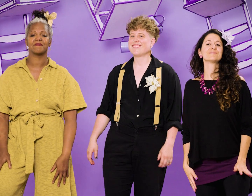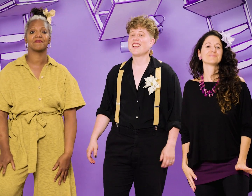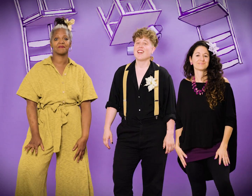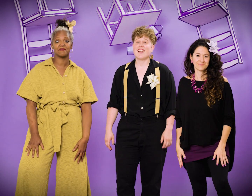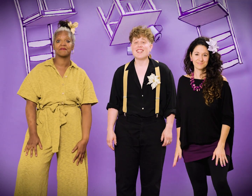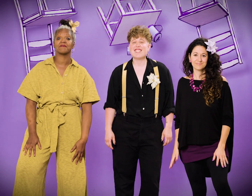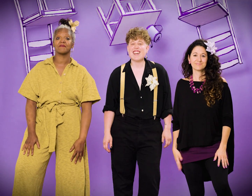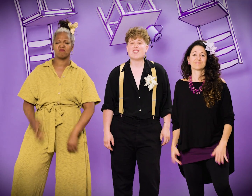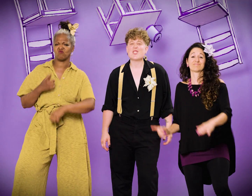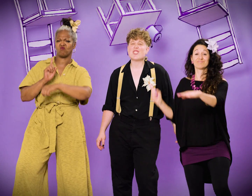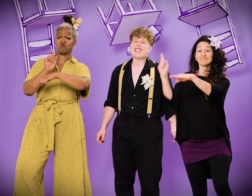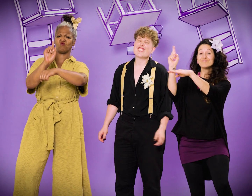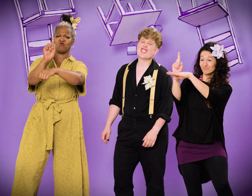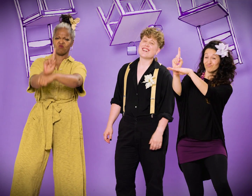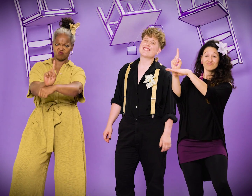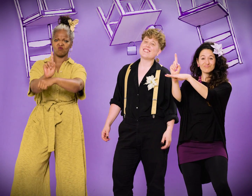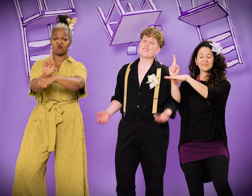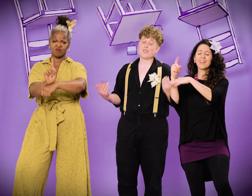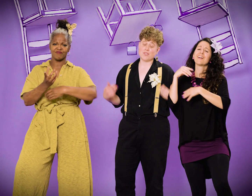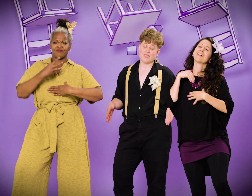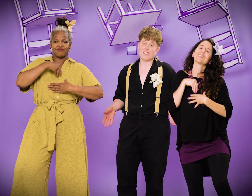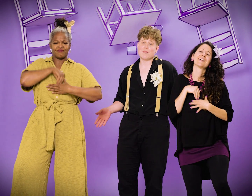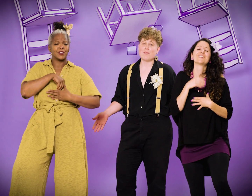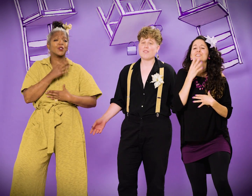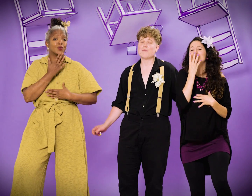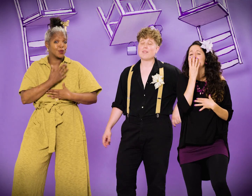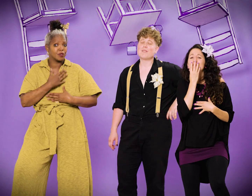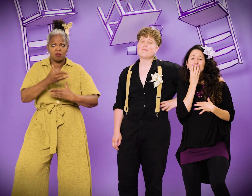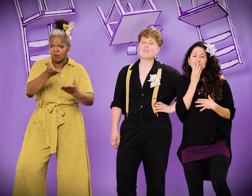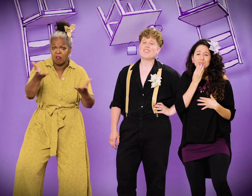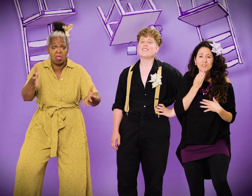La taille dure, la chair tendre, tu sais pas comment me prendre